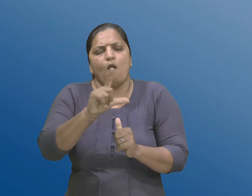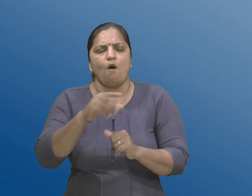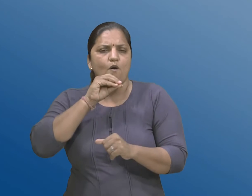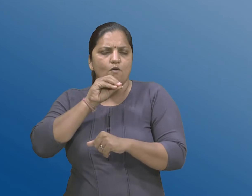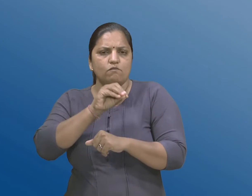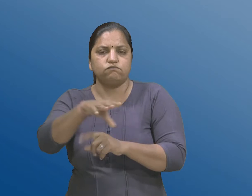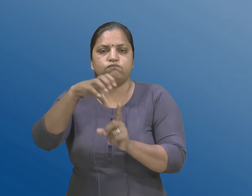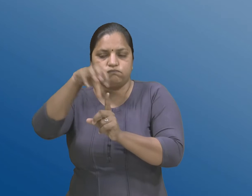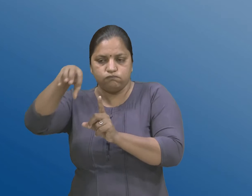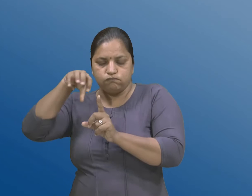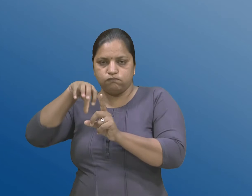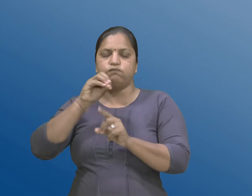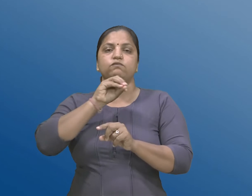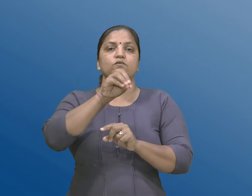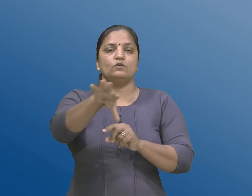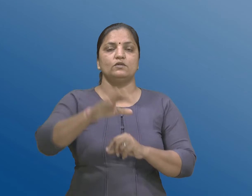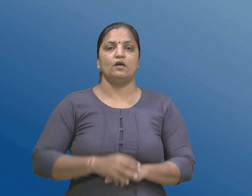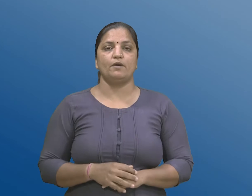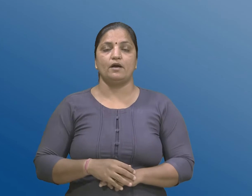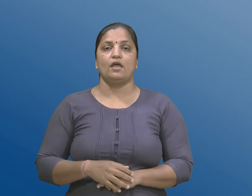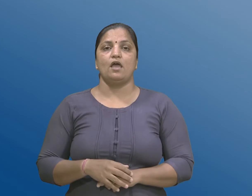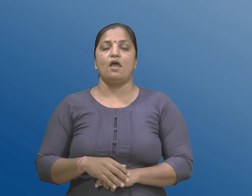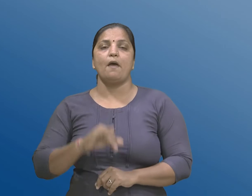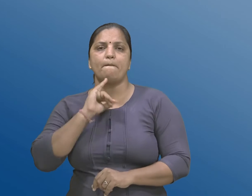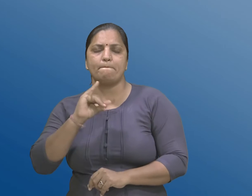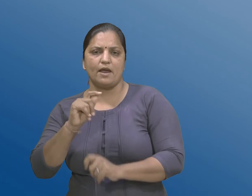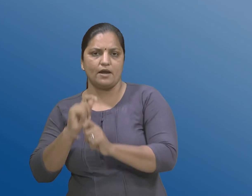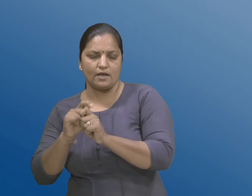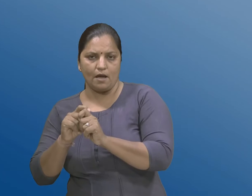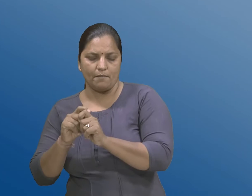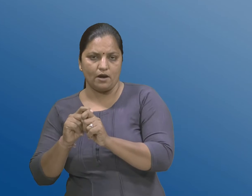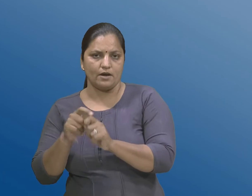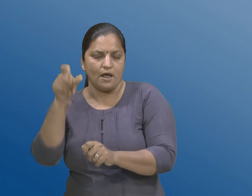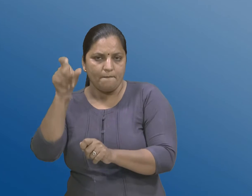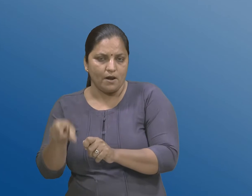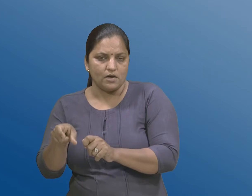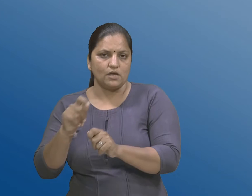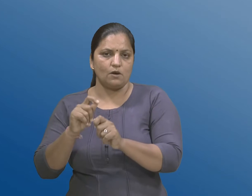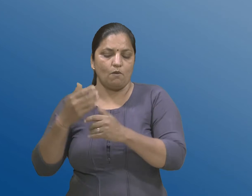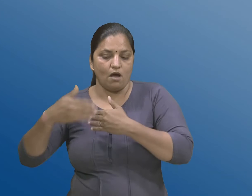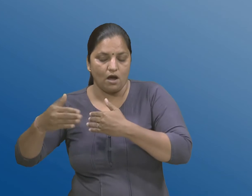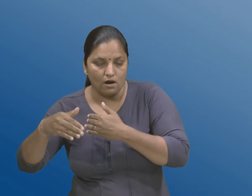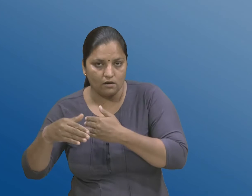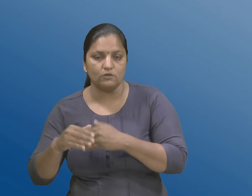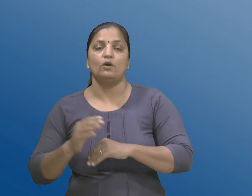आकाइदा हेटल अपराधिक कारेवाही चलाववा सेशन कोड इटले के